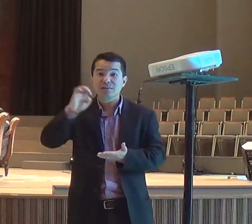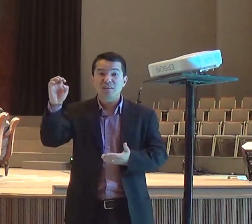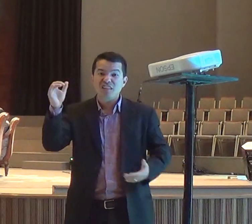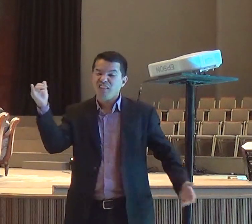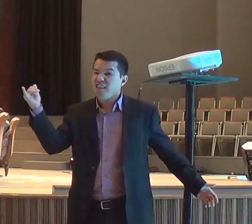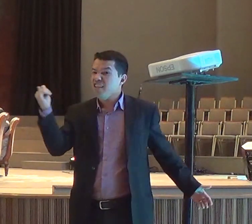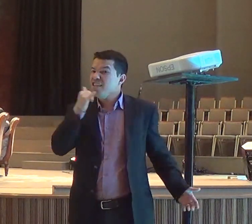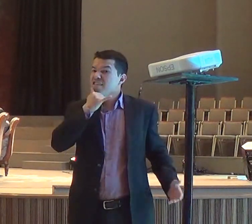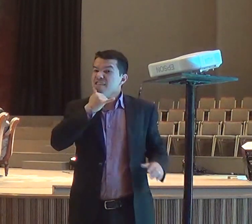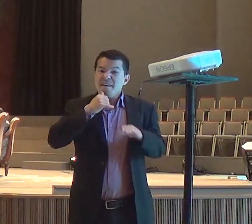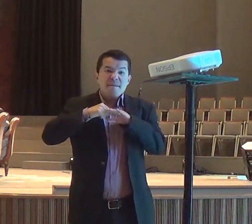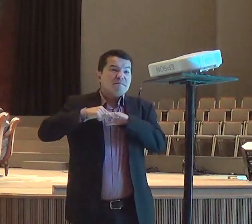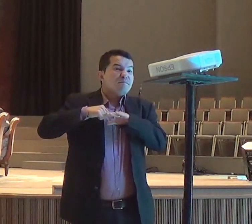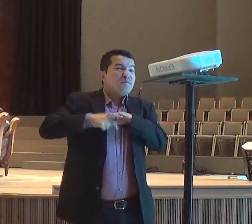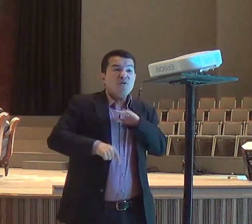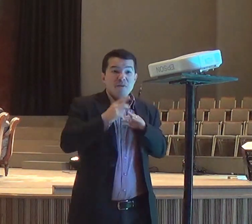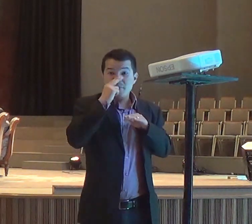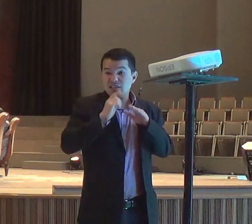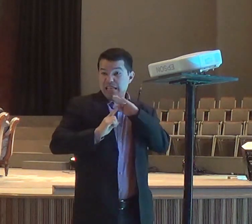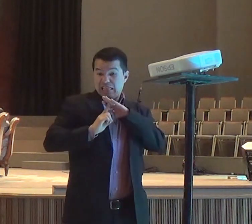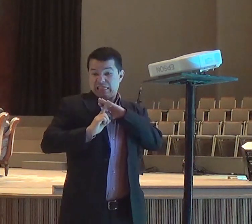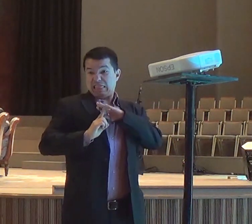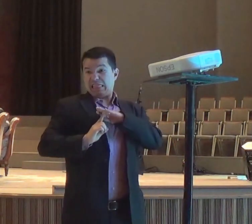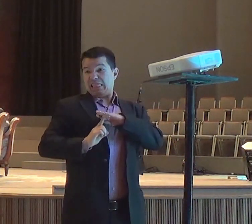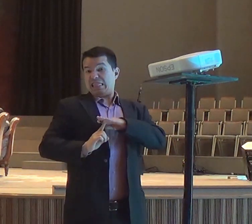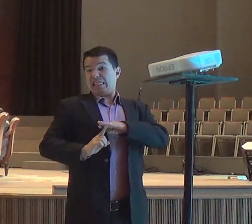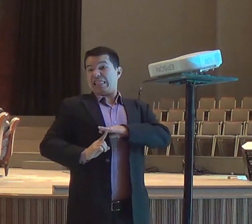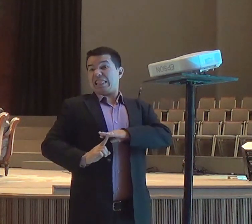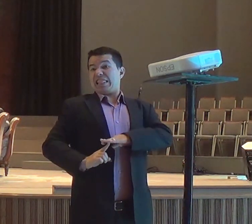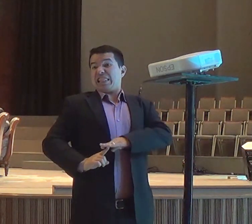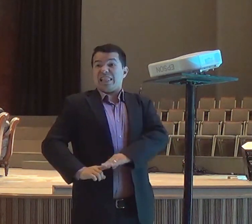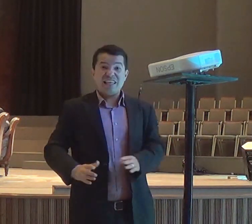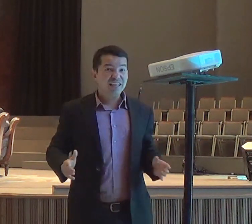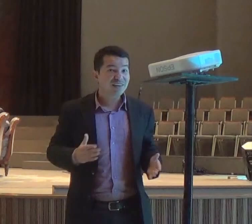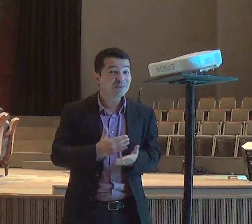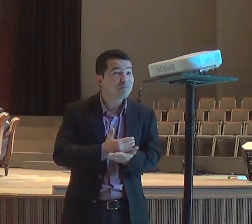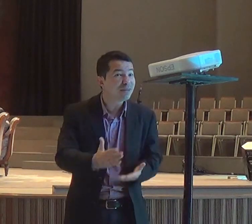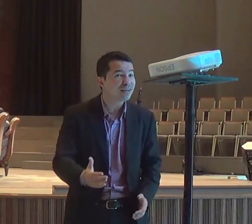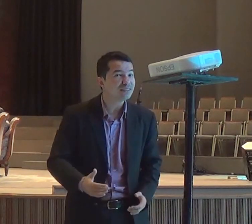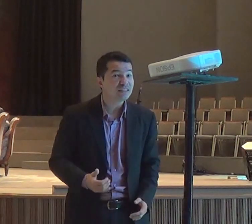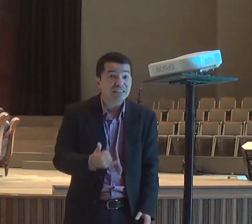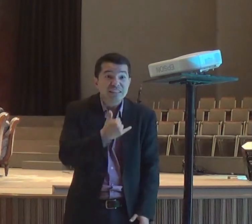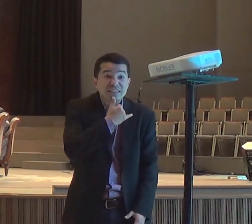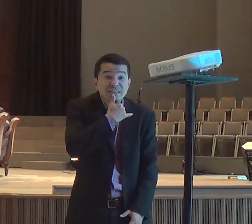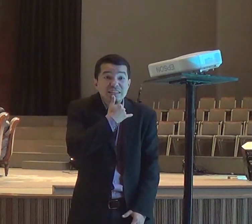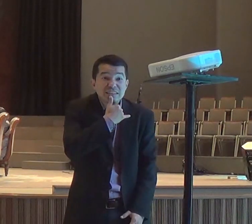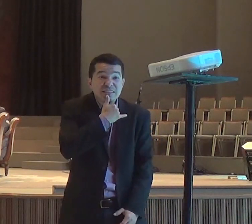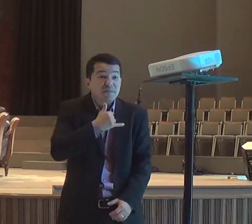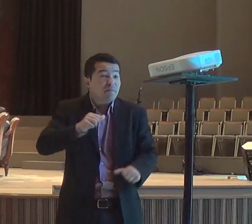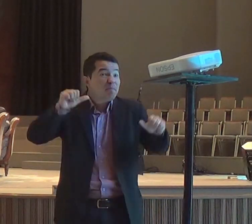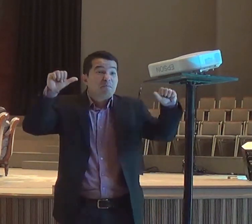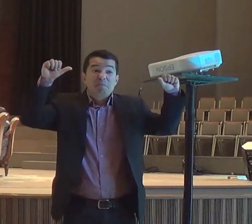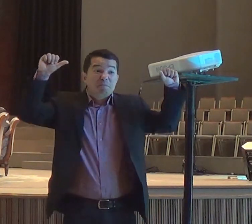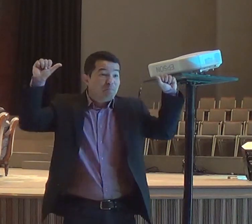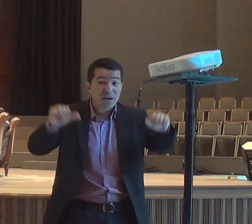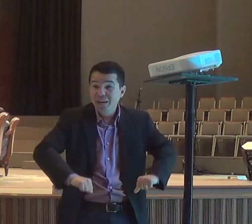com o povo, porque, nem aqueles, que botaram a boca, no pó, e tinham dito, não é, Jeová é Deus,